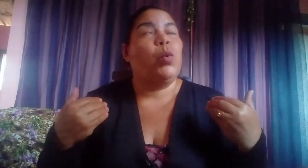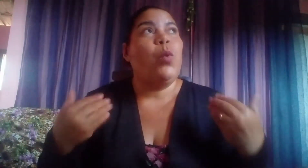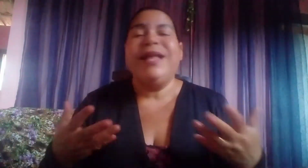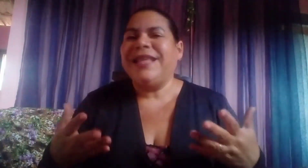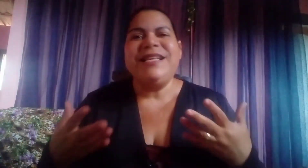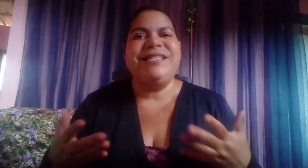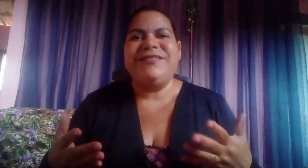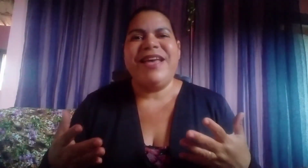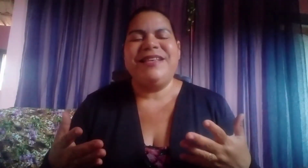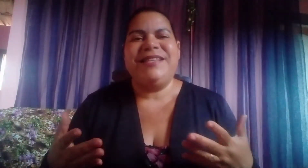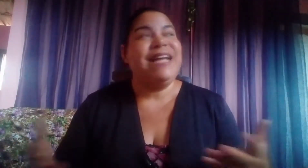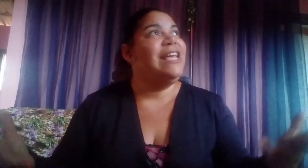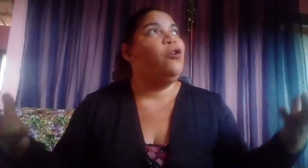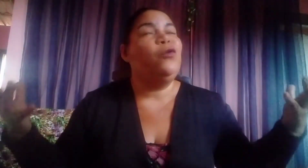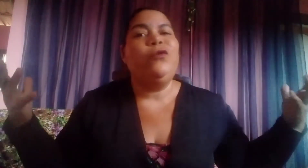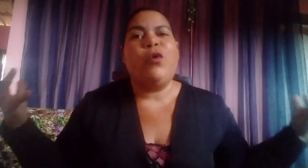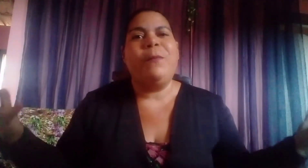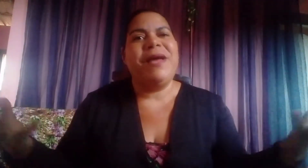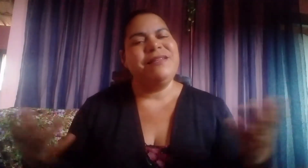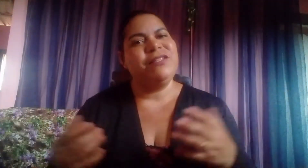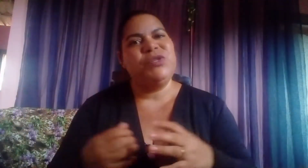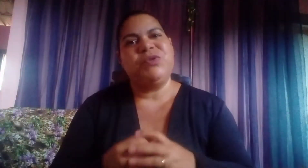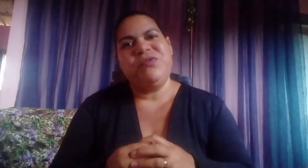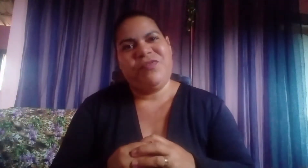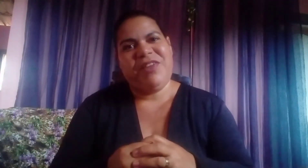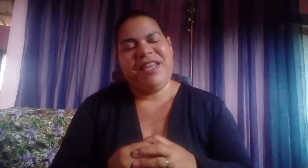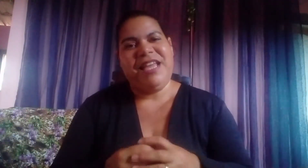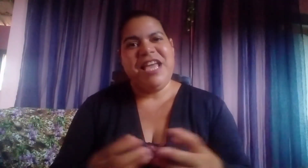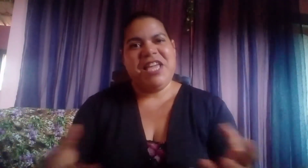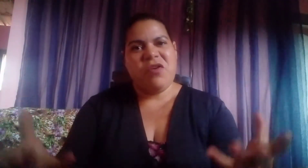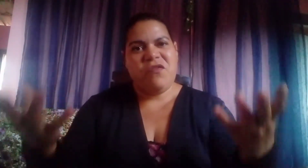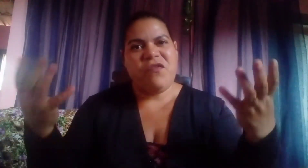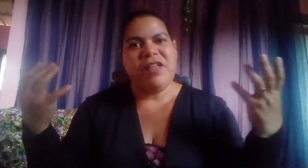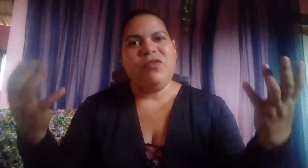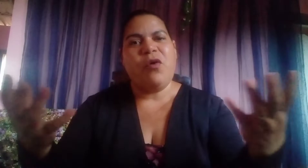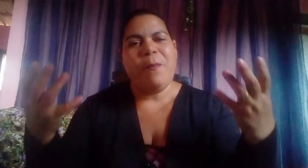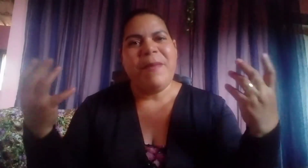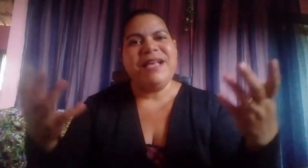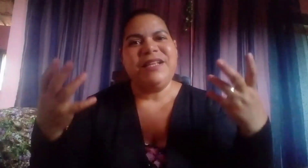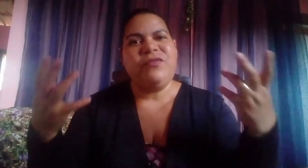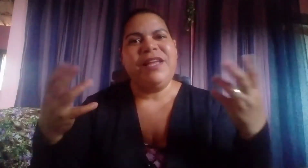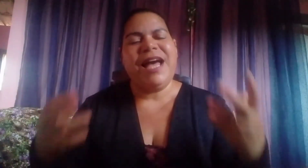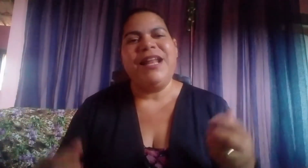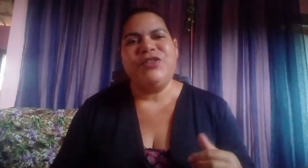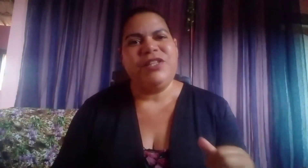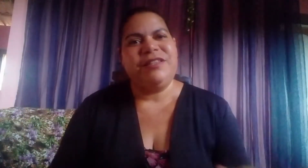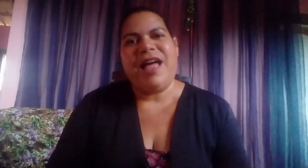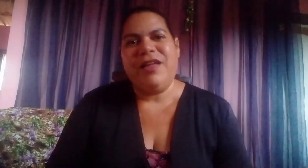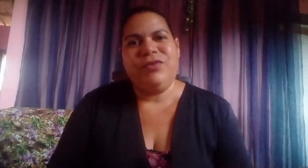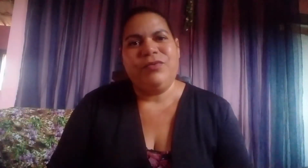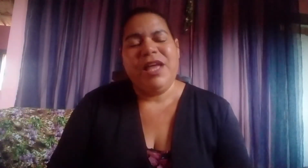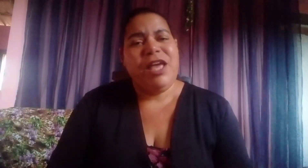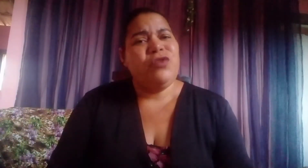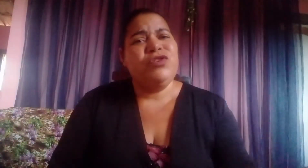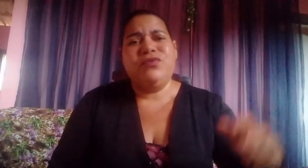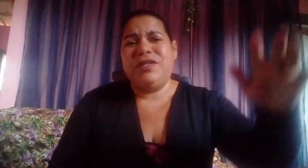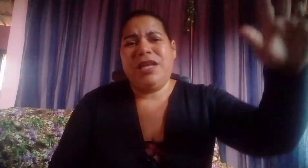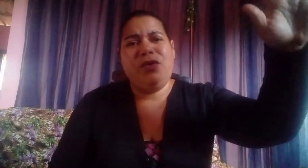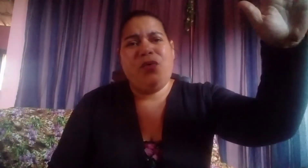Quantas vezes é que quando começa a chover, que o vento começa a ficar agitado. Eu digo, Senhor,